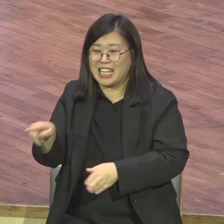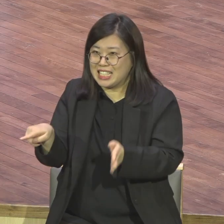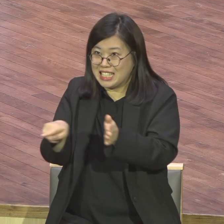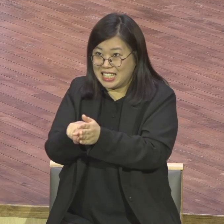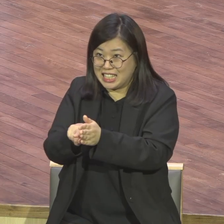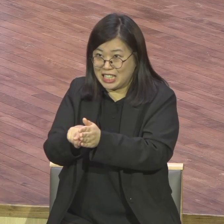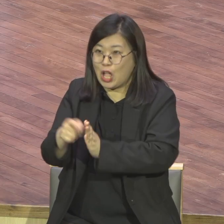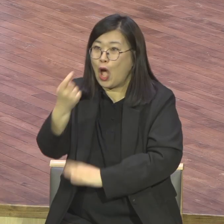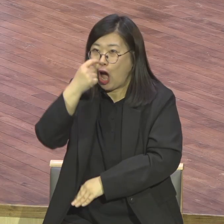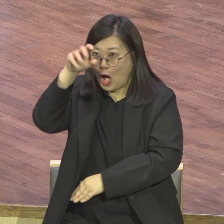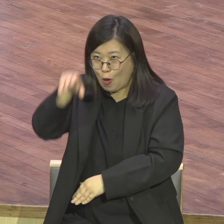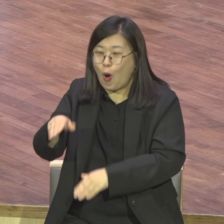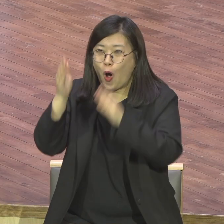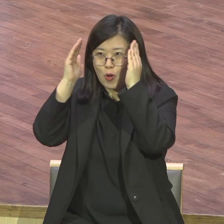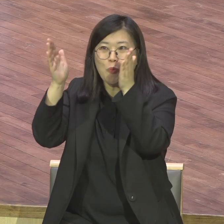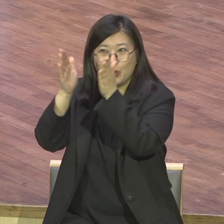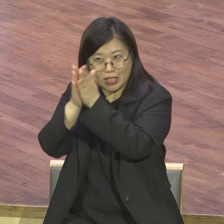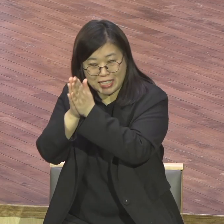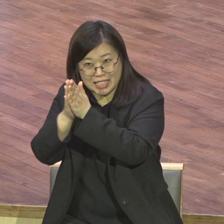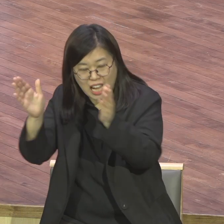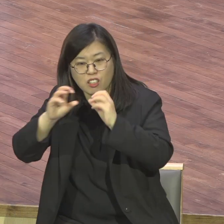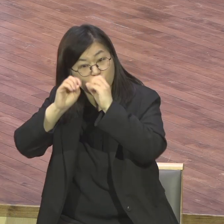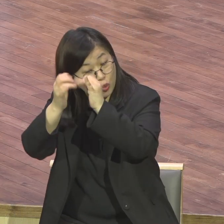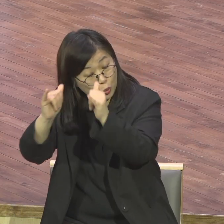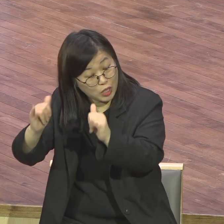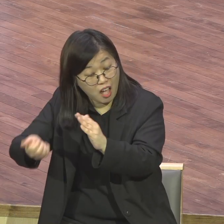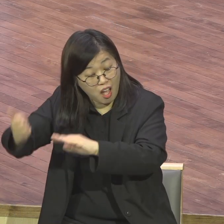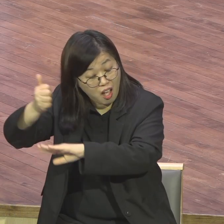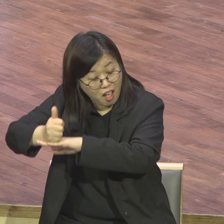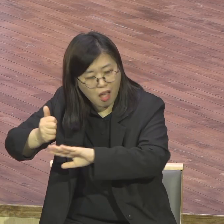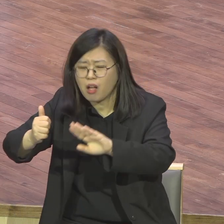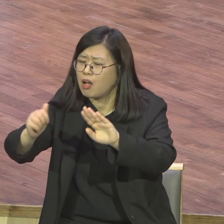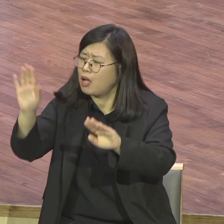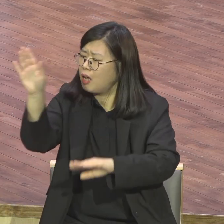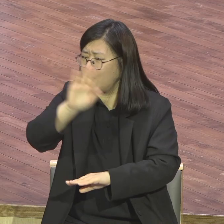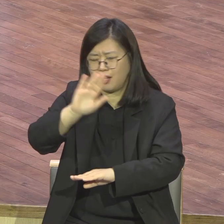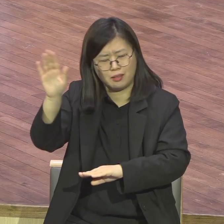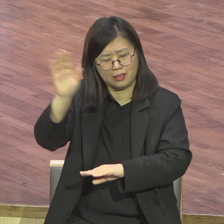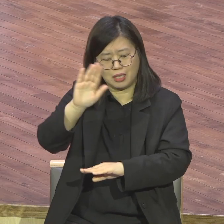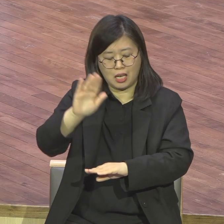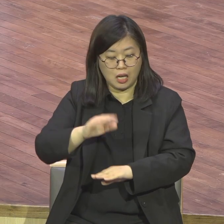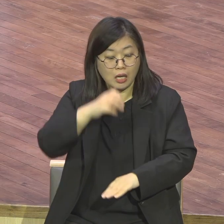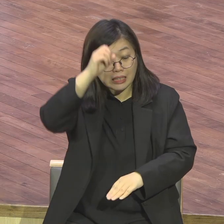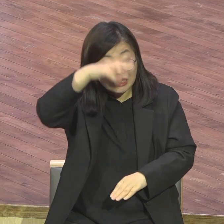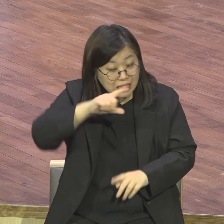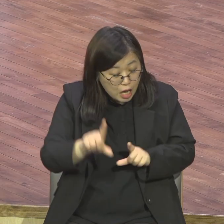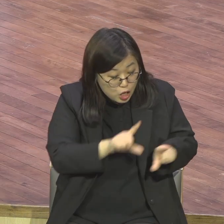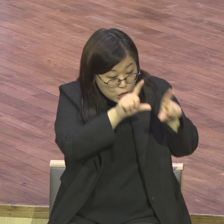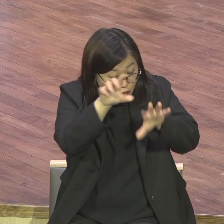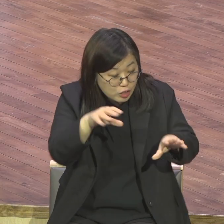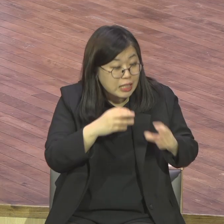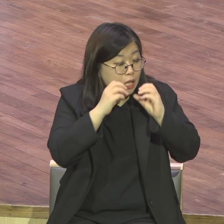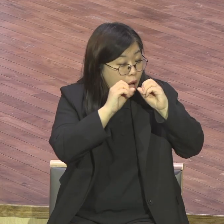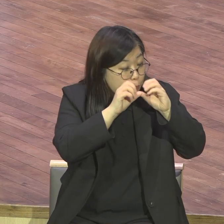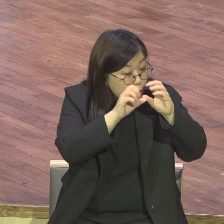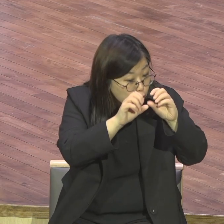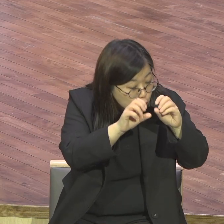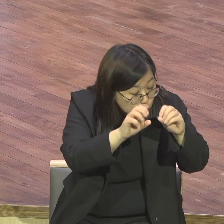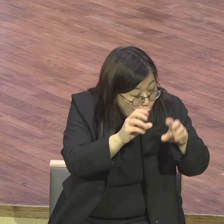뒤에 전도사 하면서 신학하고 한 전도사들이에요 근데 이분들은 제가 보면 뭘 느끼냐 믿음이 좋구나 자기